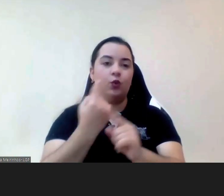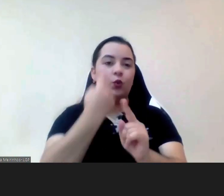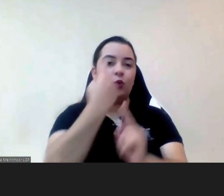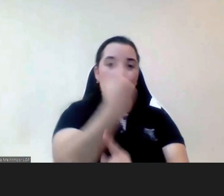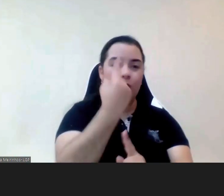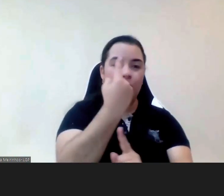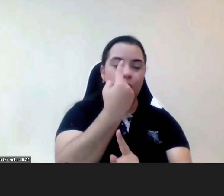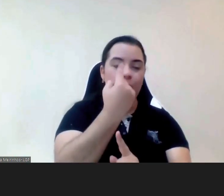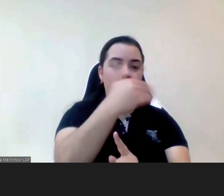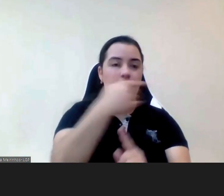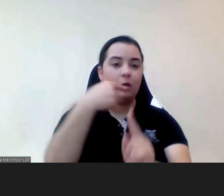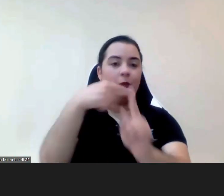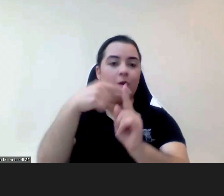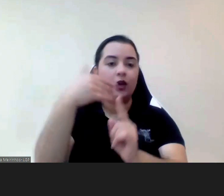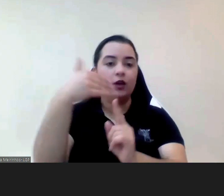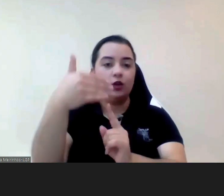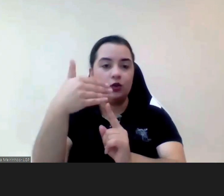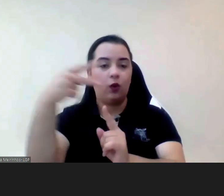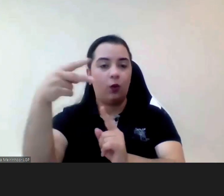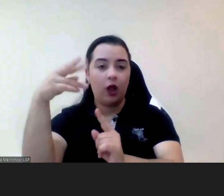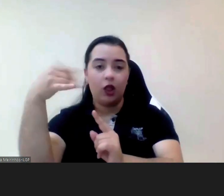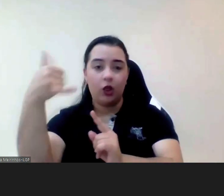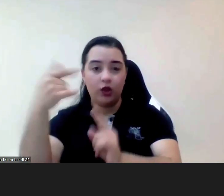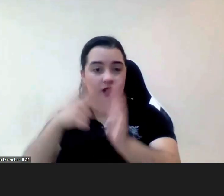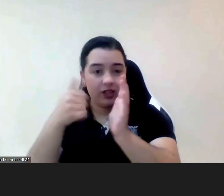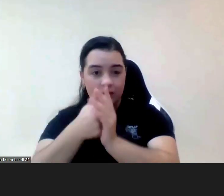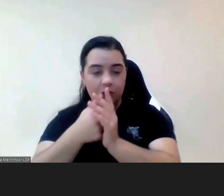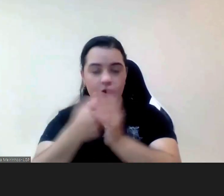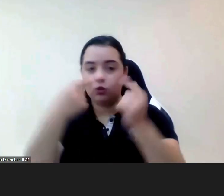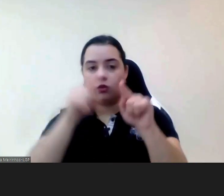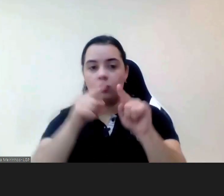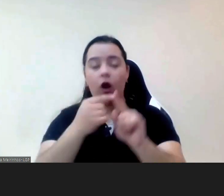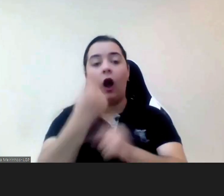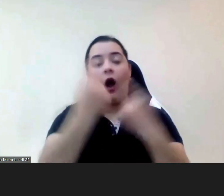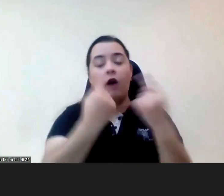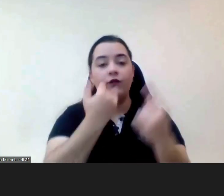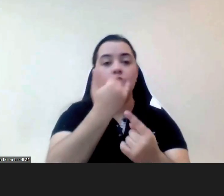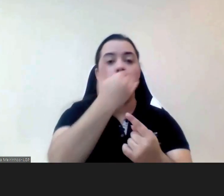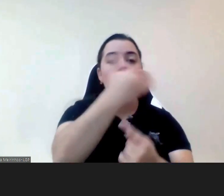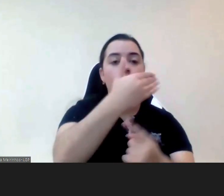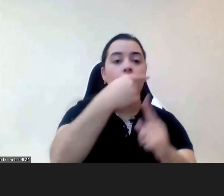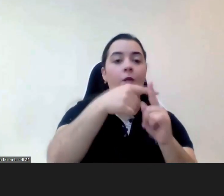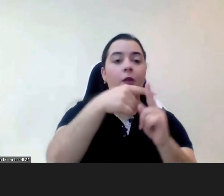são três ou quatro não é? Há uma força que